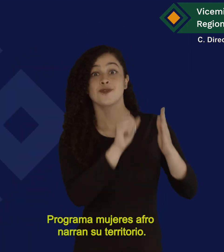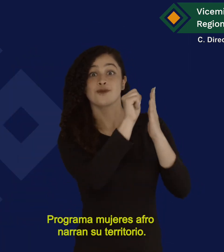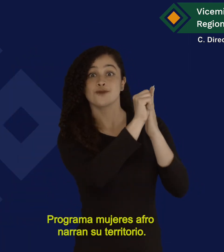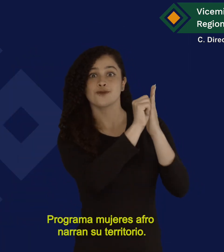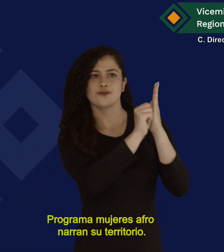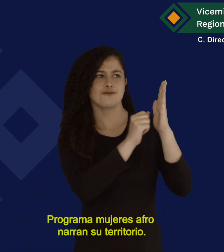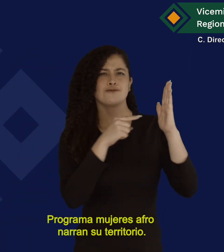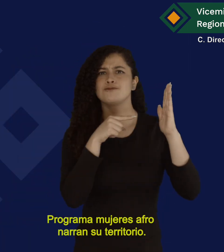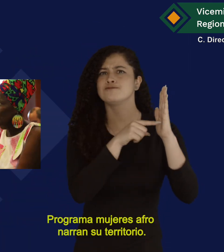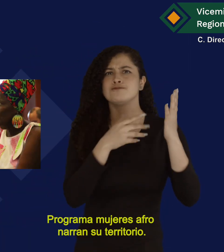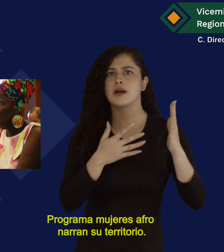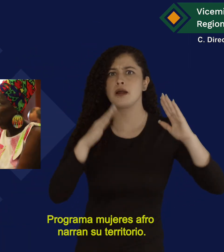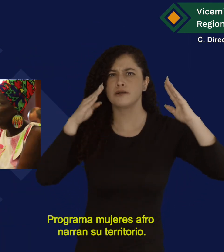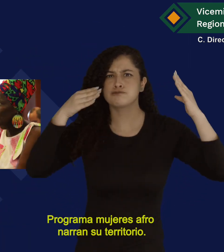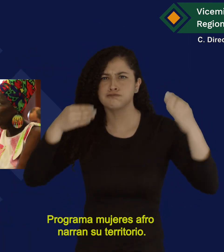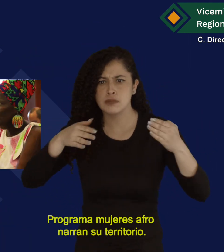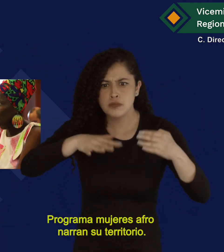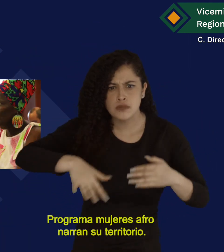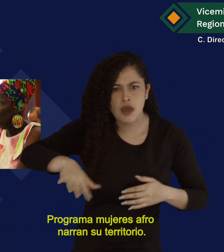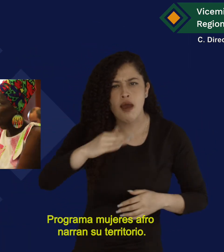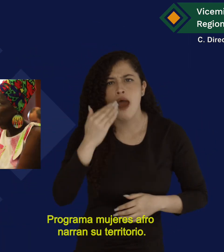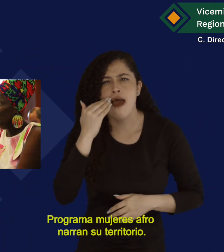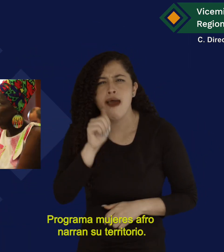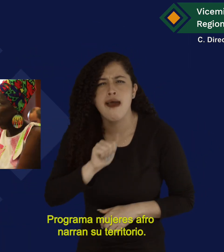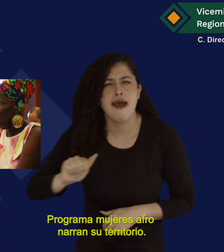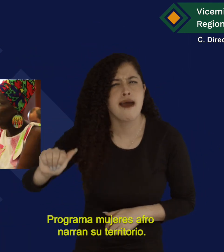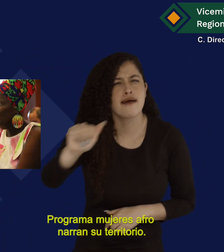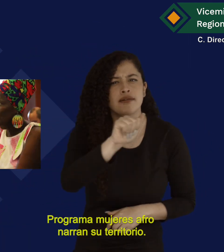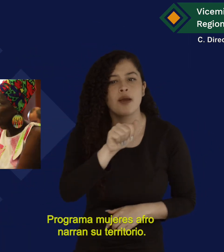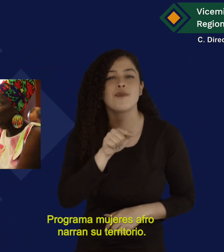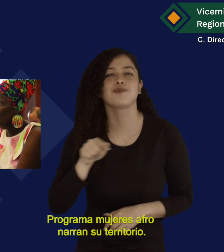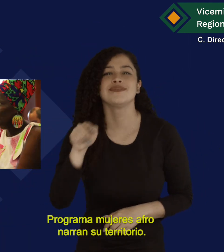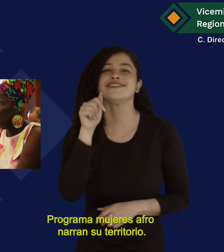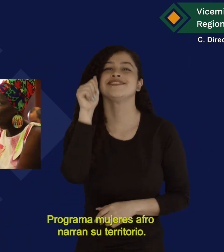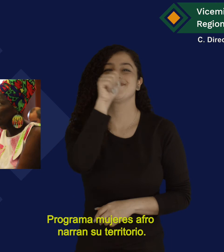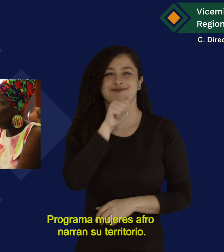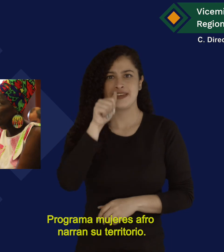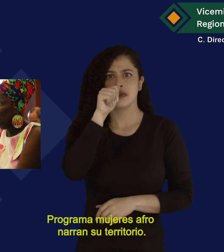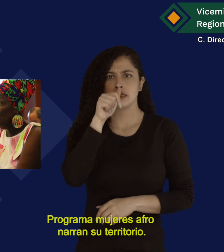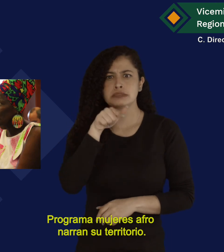Programa Mujeres Afro narran su territorio